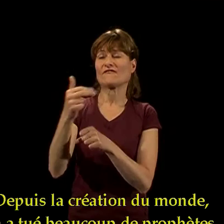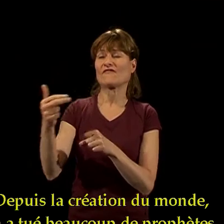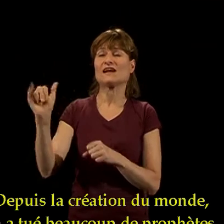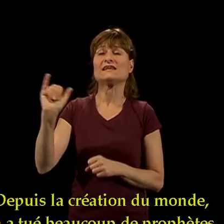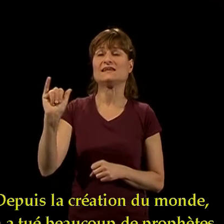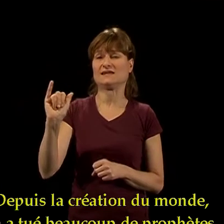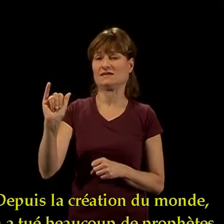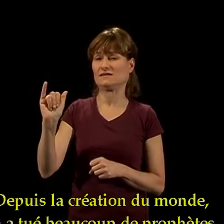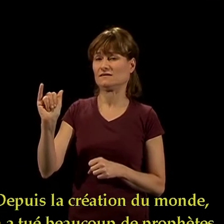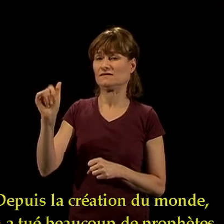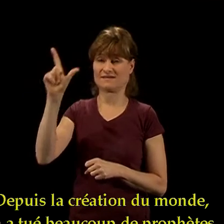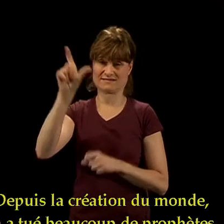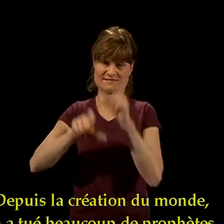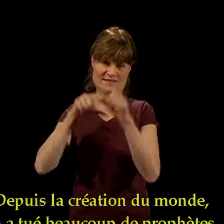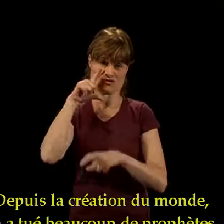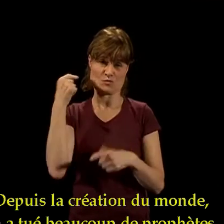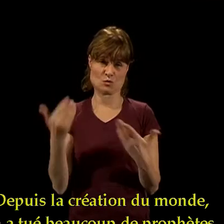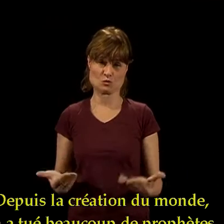on a tué beaucoup de prophètes.